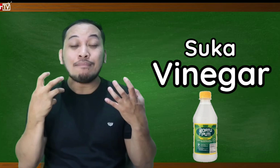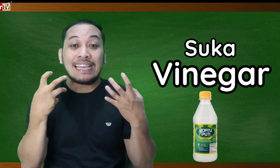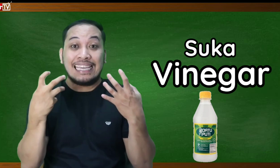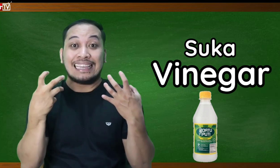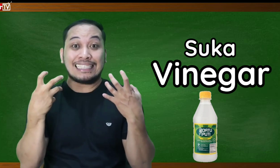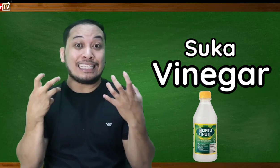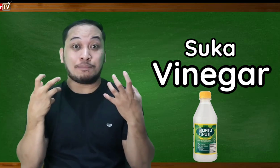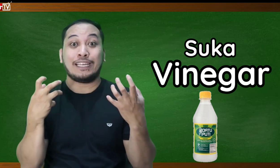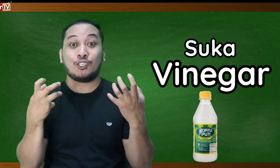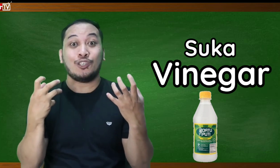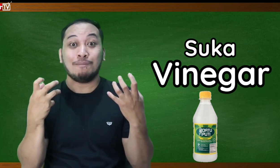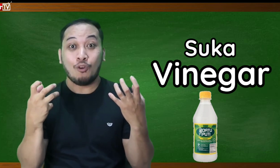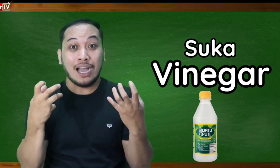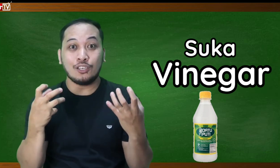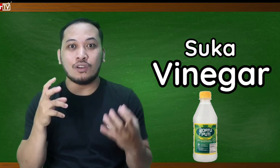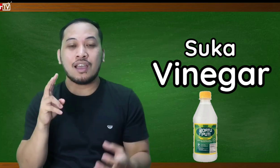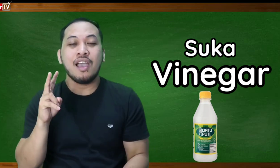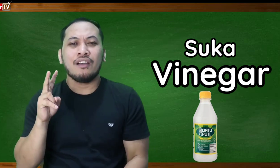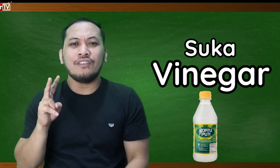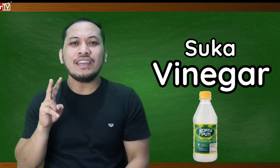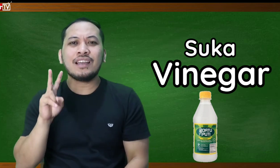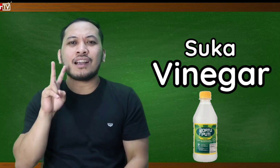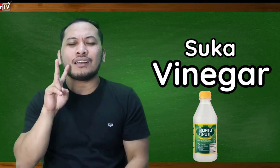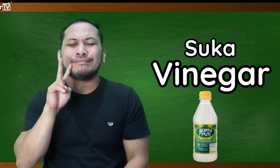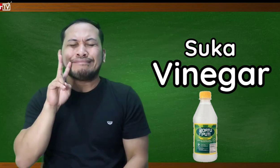makikita sa expression ng mukha nyo vinegar vinegar